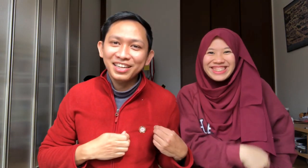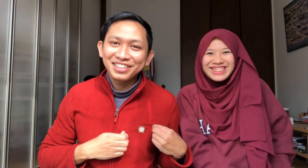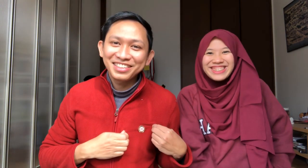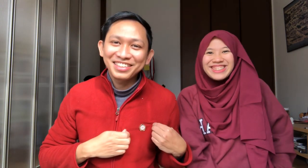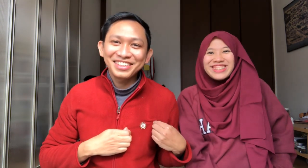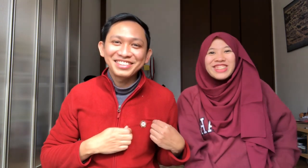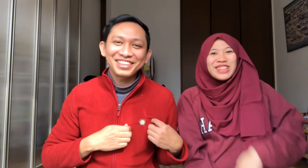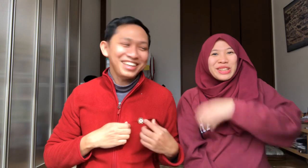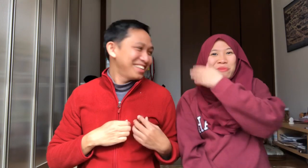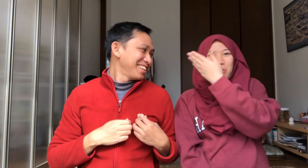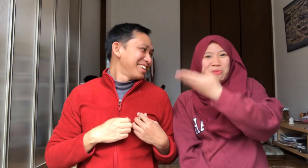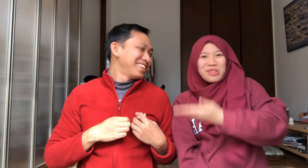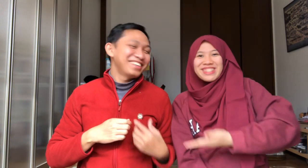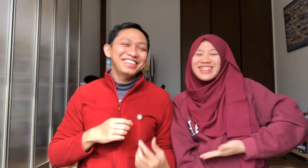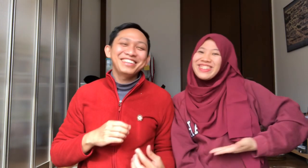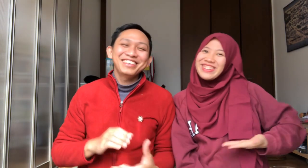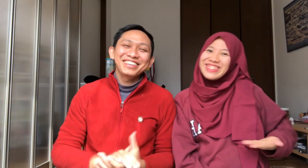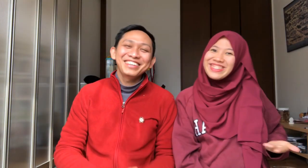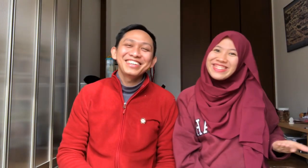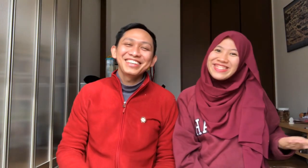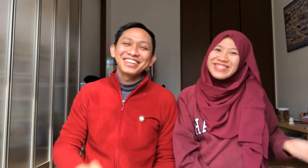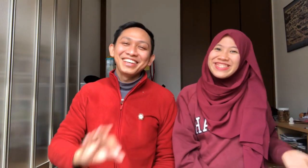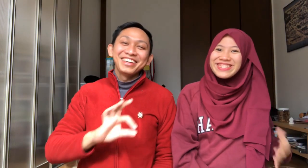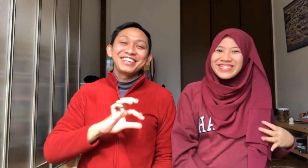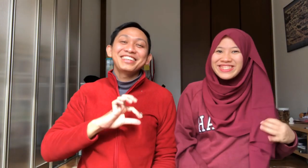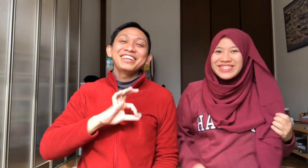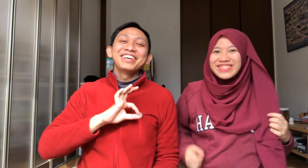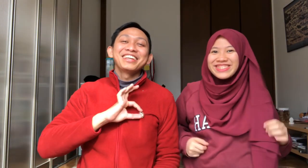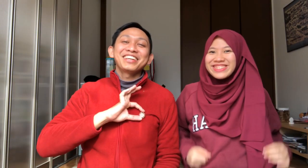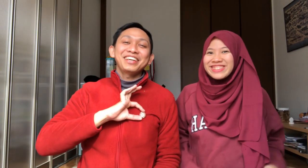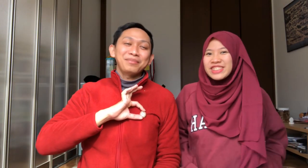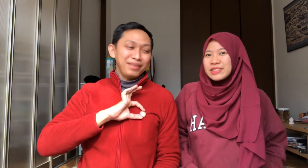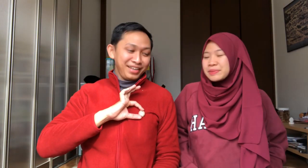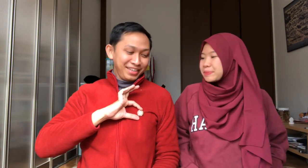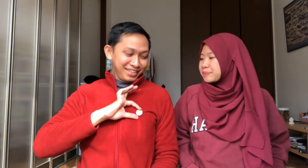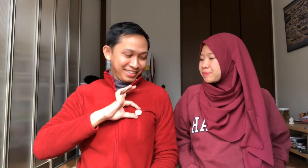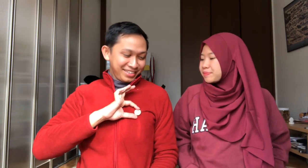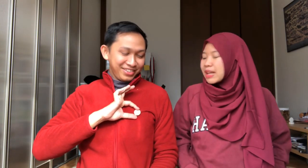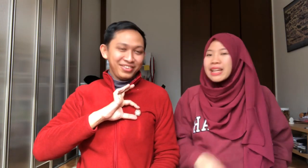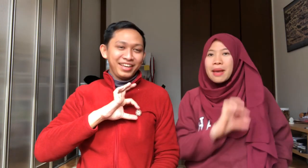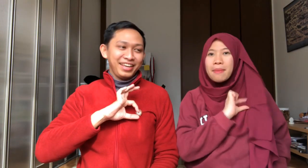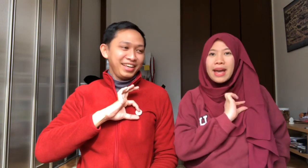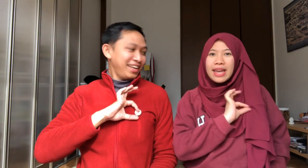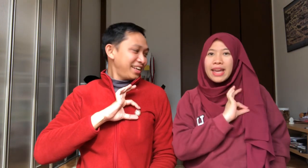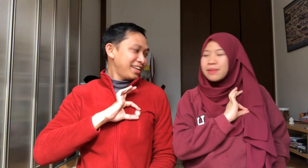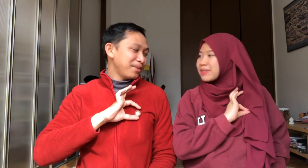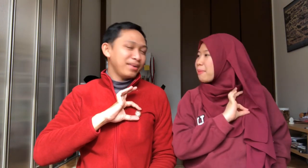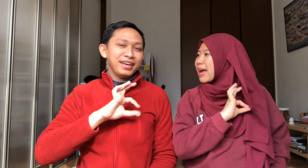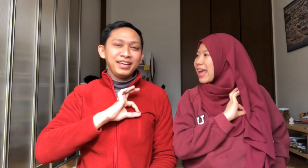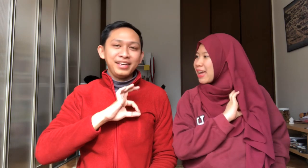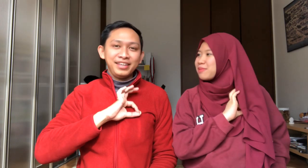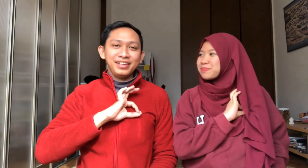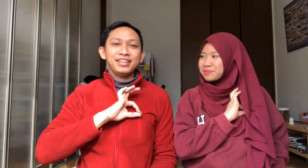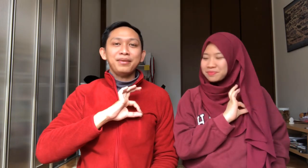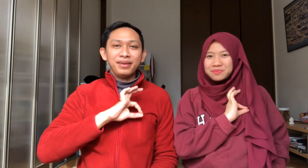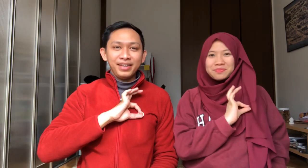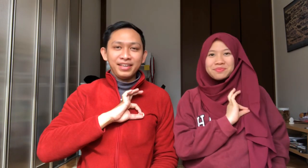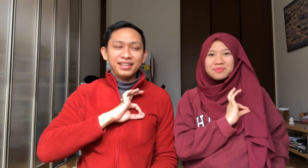Ini Fijrah Jadi Nama Oke Namae Namae